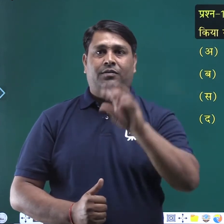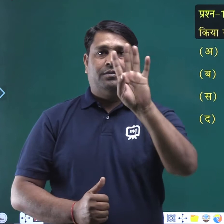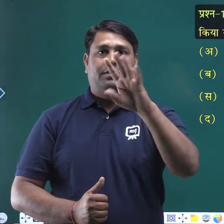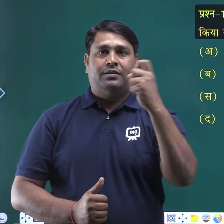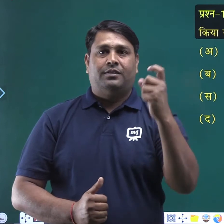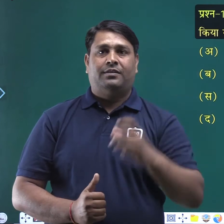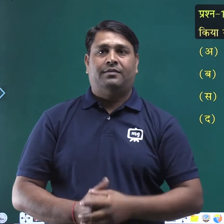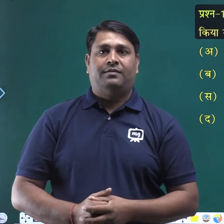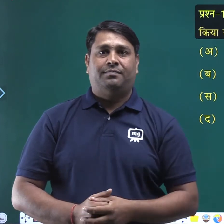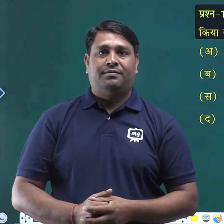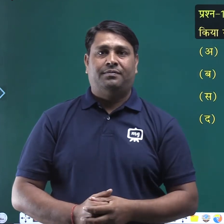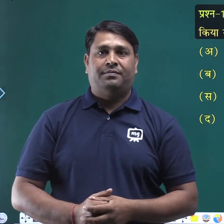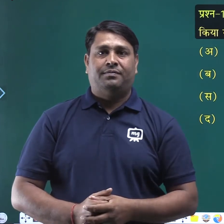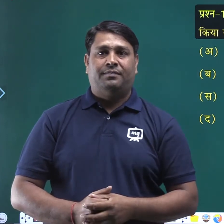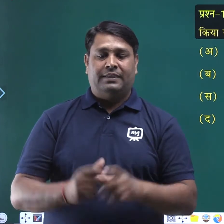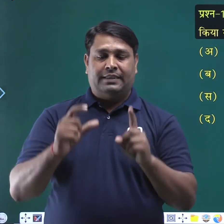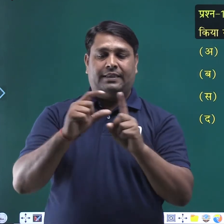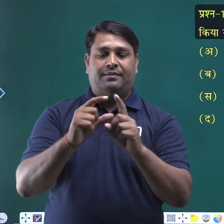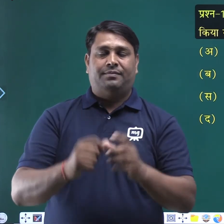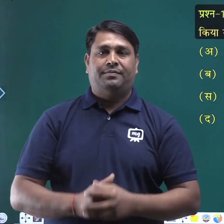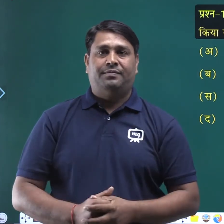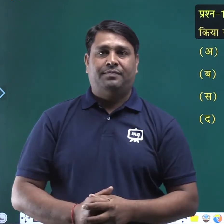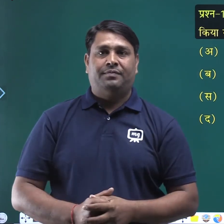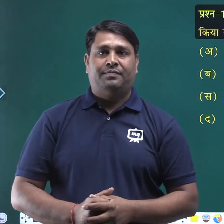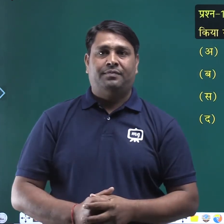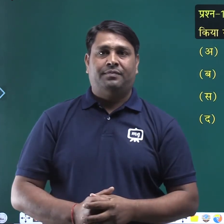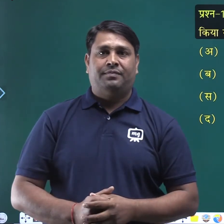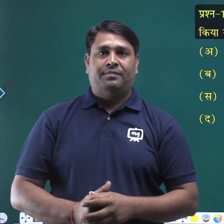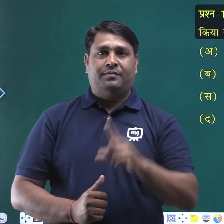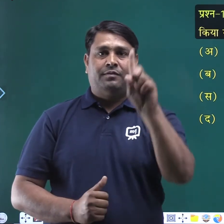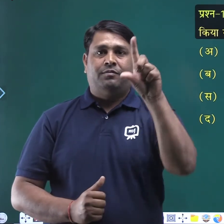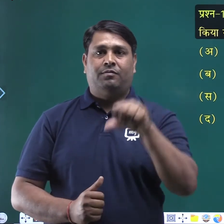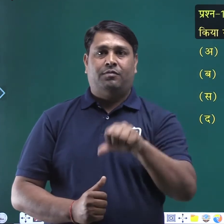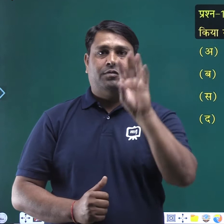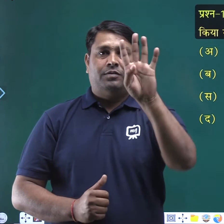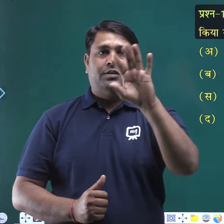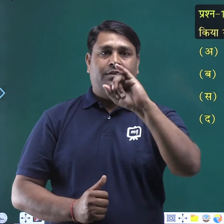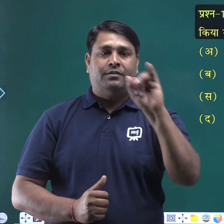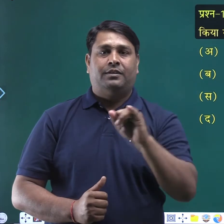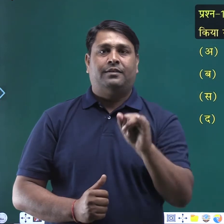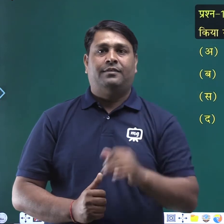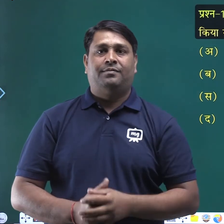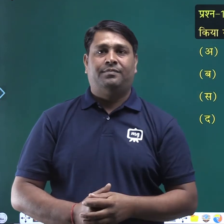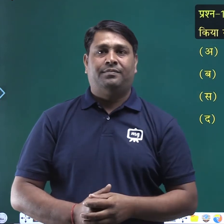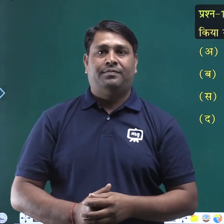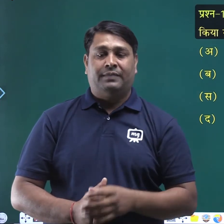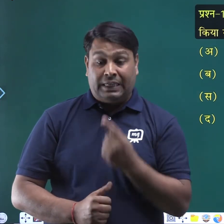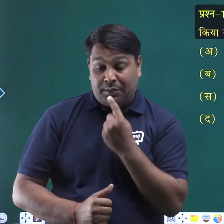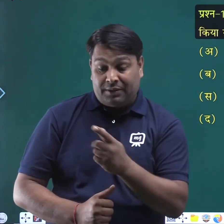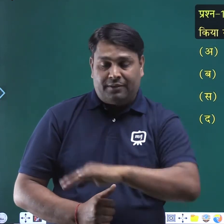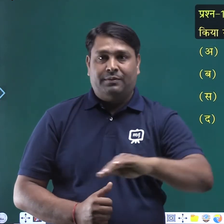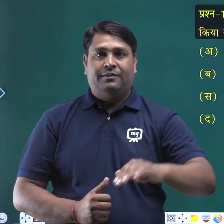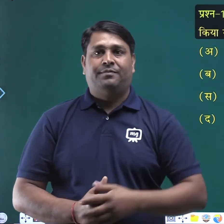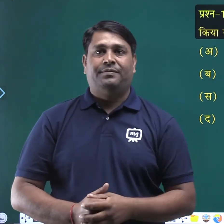दै उननिस सो चियालीज बताओ